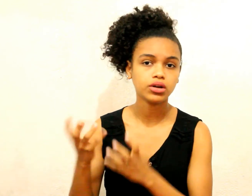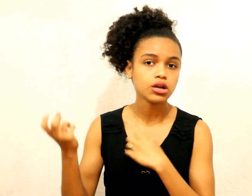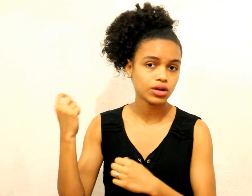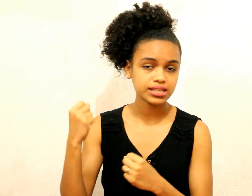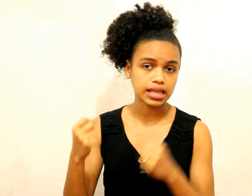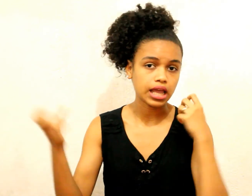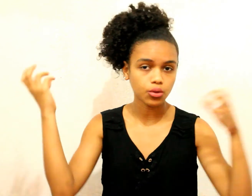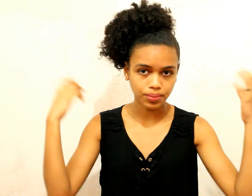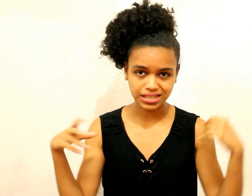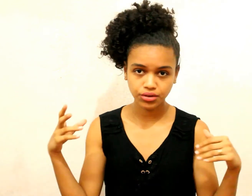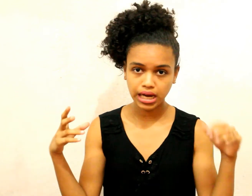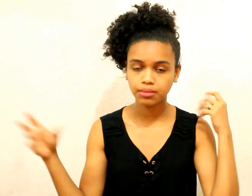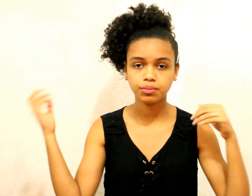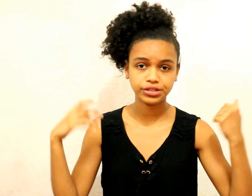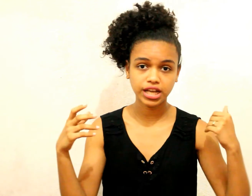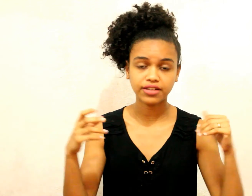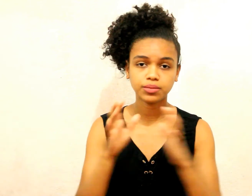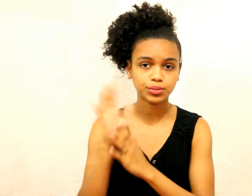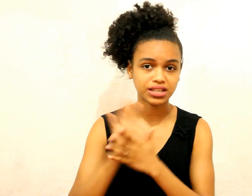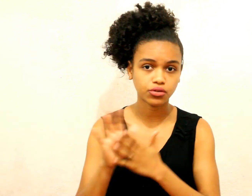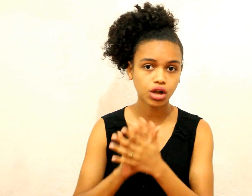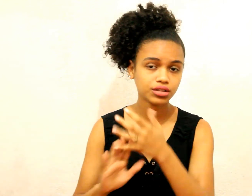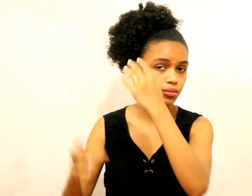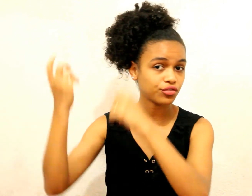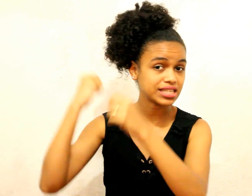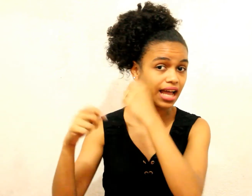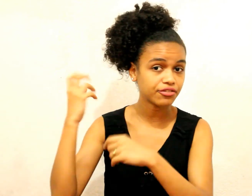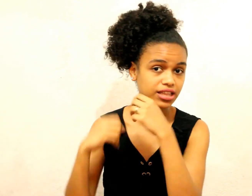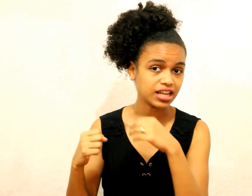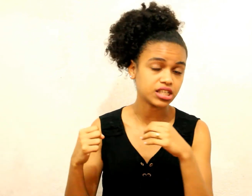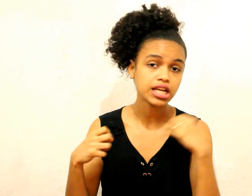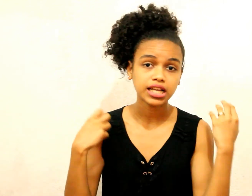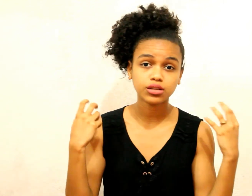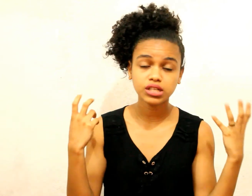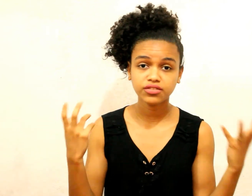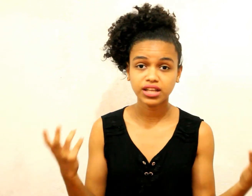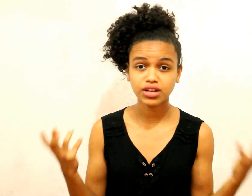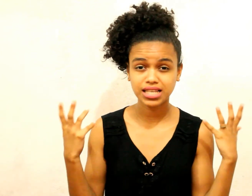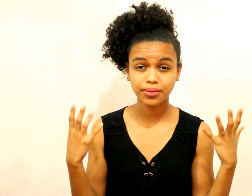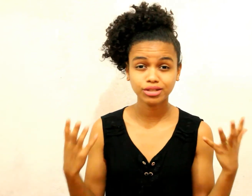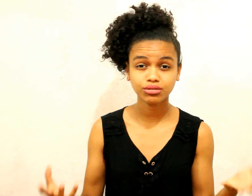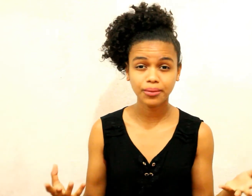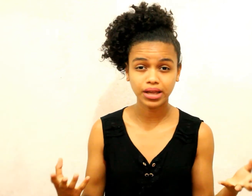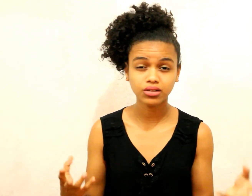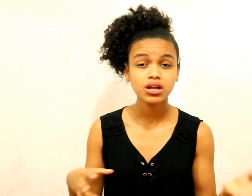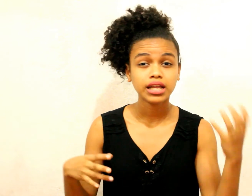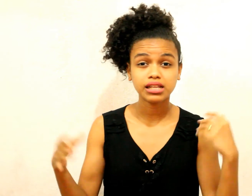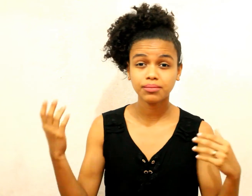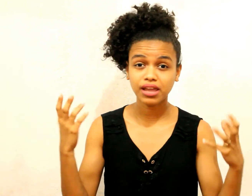Assim Eu passava o creme Penteava Depois passava o óleo na mão E fazia a fitagem Então isso evitava o ressecamento Do cabelo E também